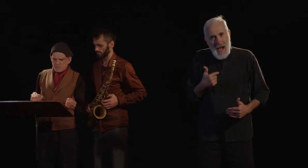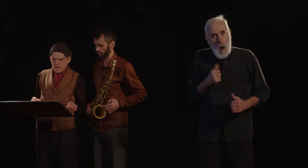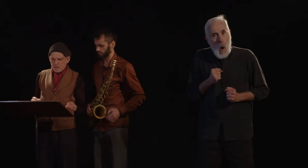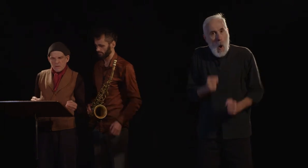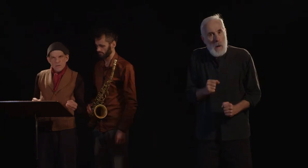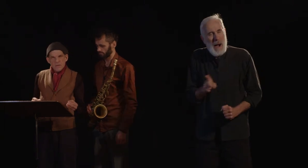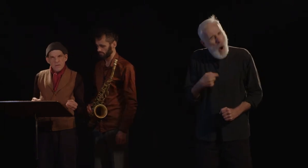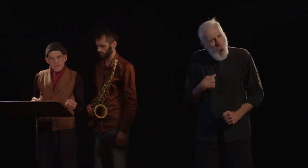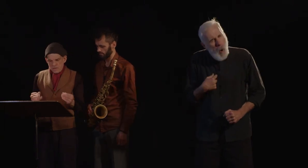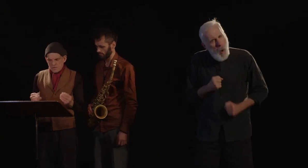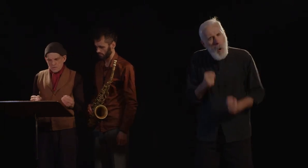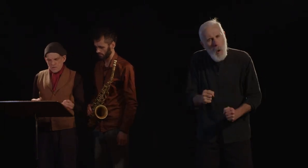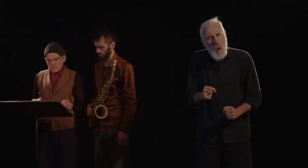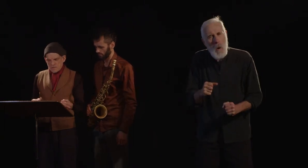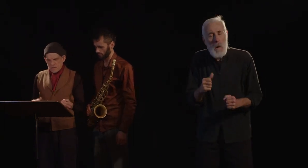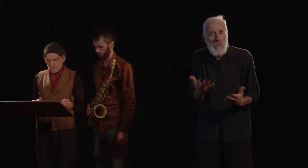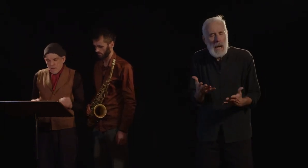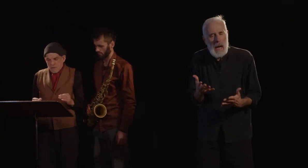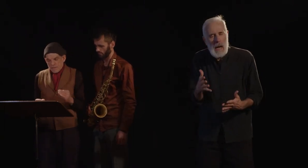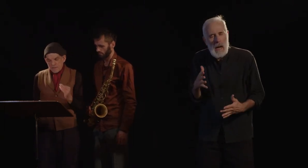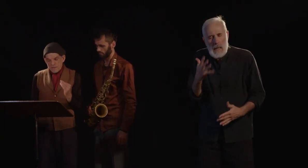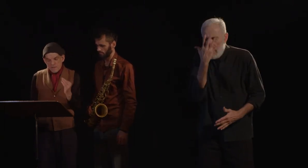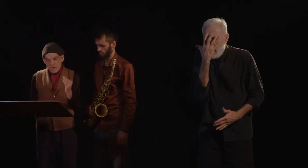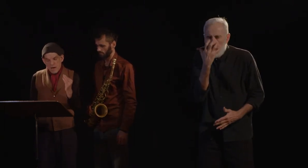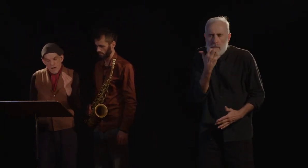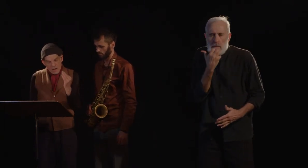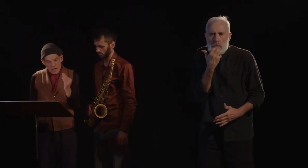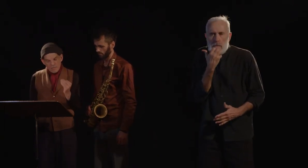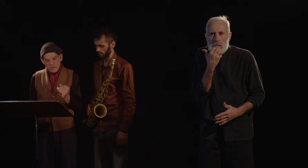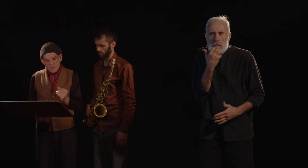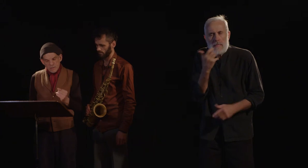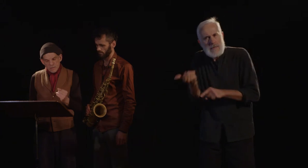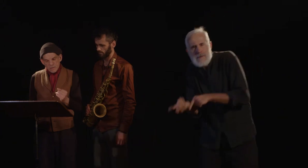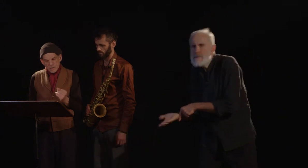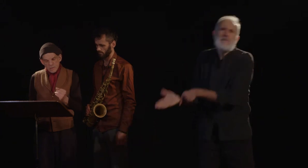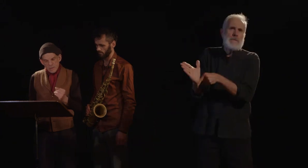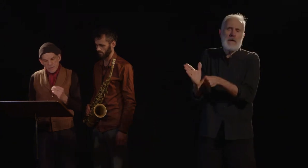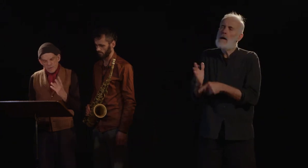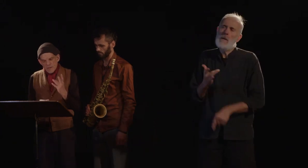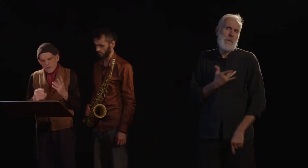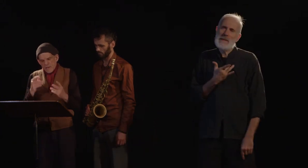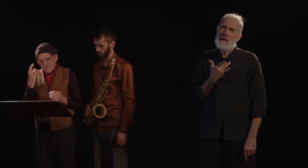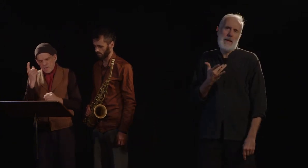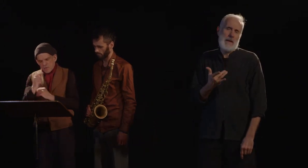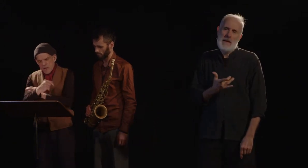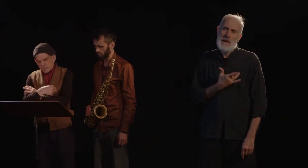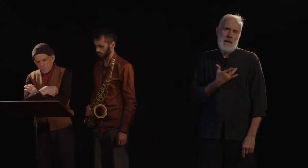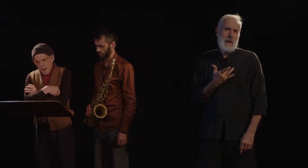faits. Ils sont tristes, mais nécessaires à révéler. Et tenez, s'il faut dire toute ma